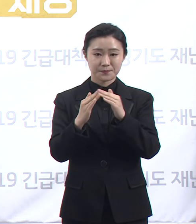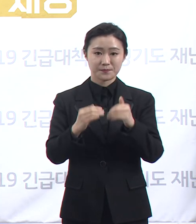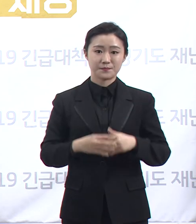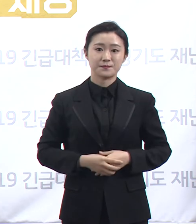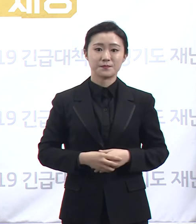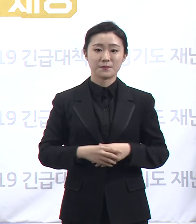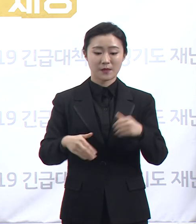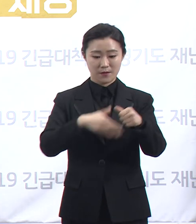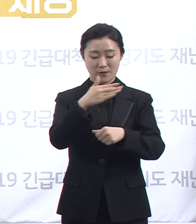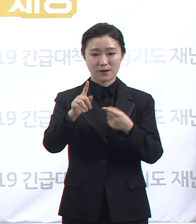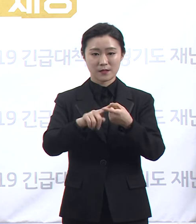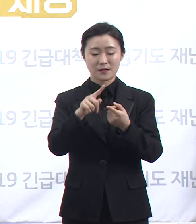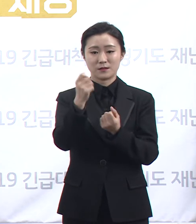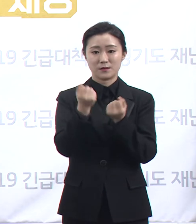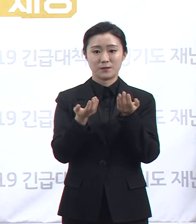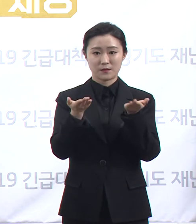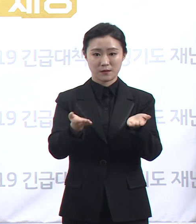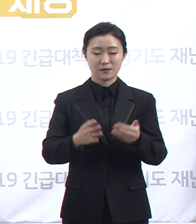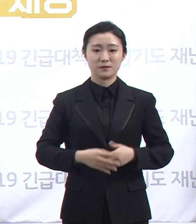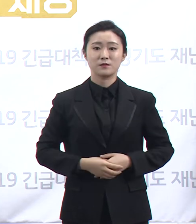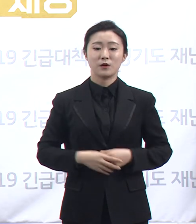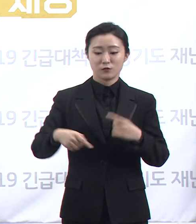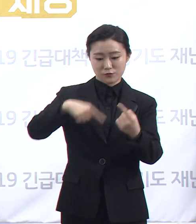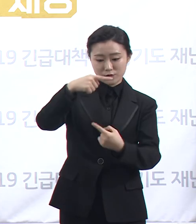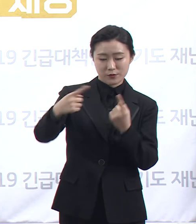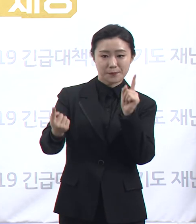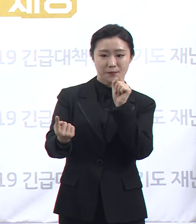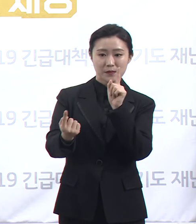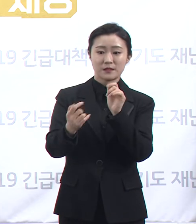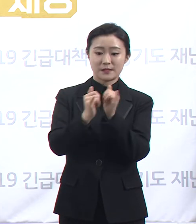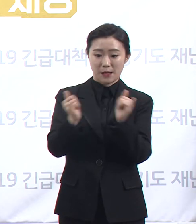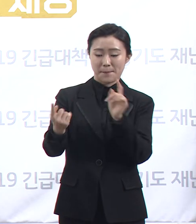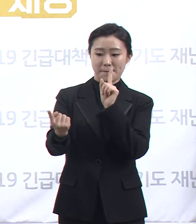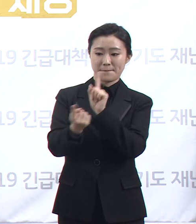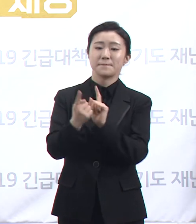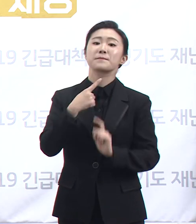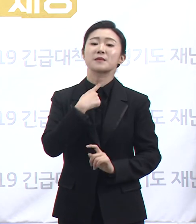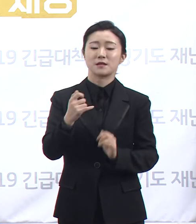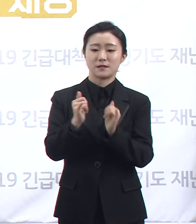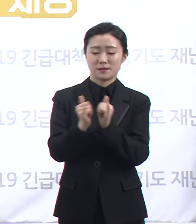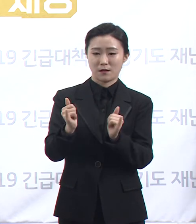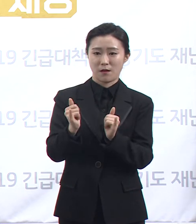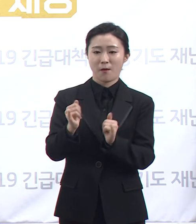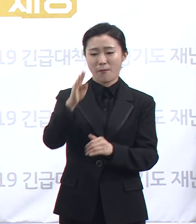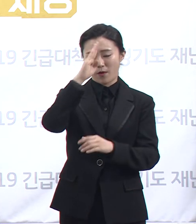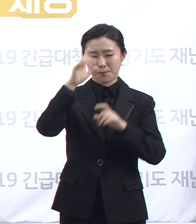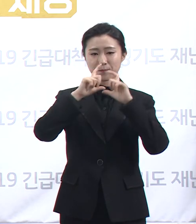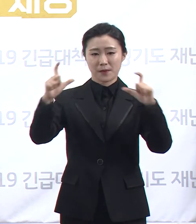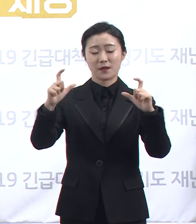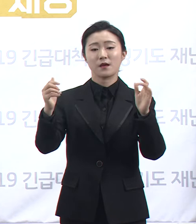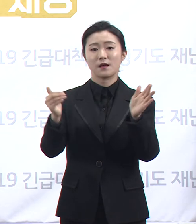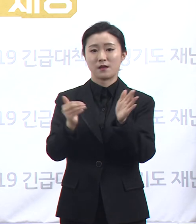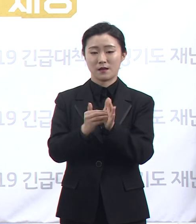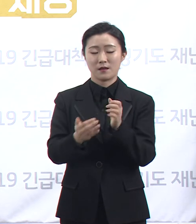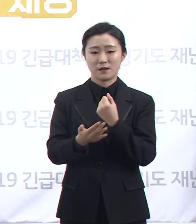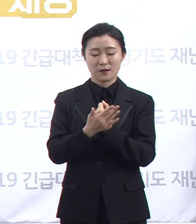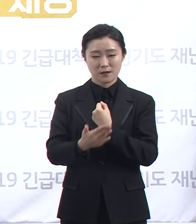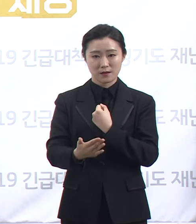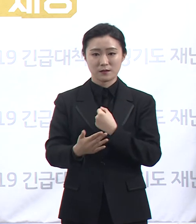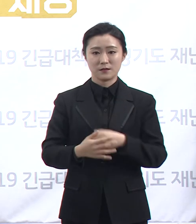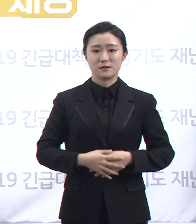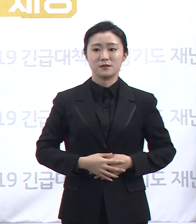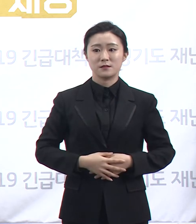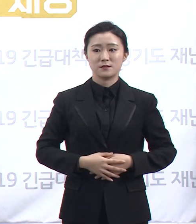운영자와 접촉한 1명이 추가 확진되어 현재까지 확진자는 총 19명입니다. 제외된 확진자 1명은